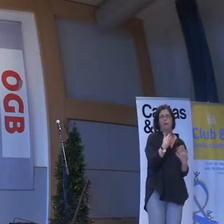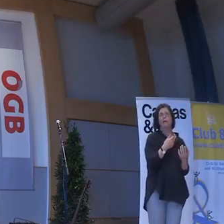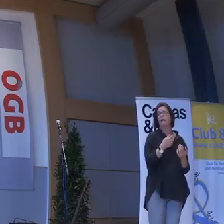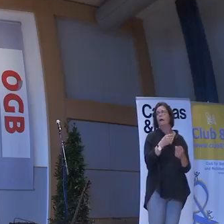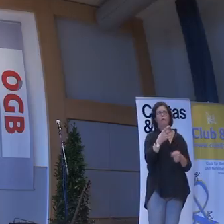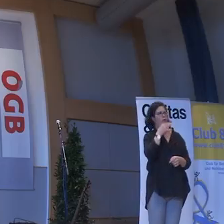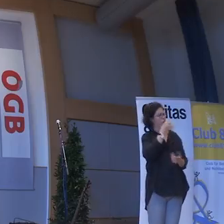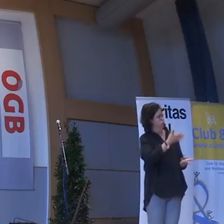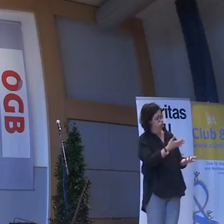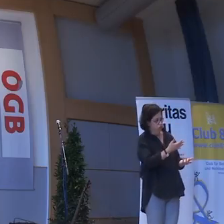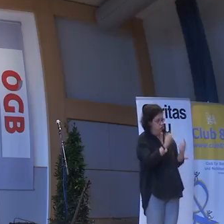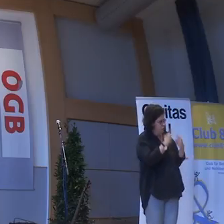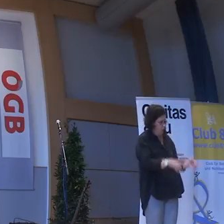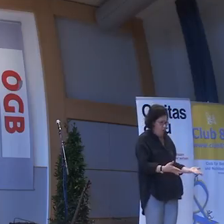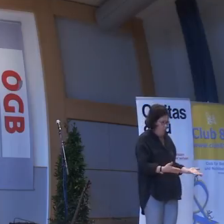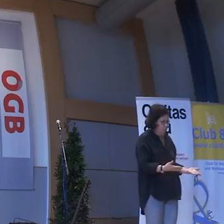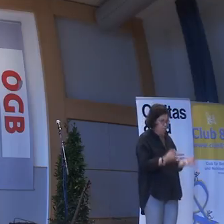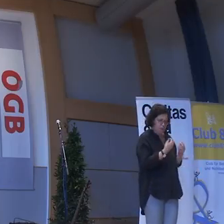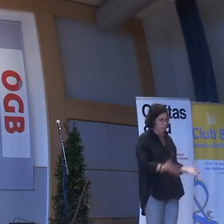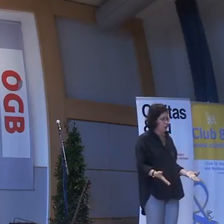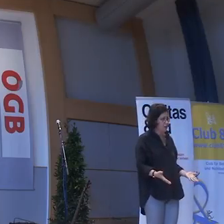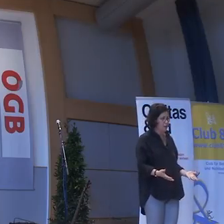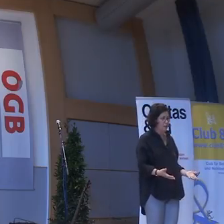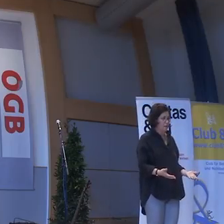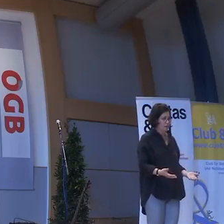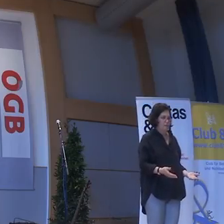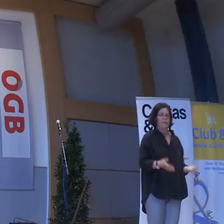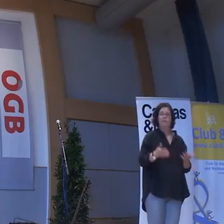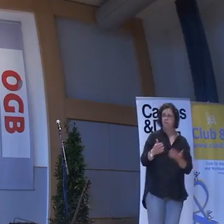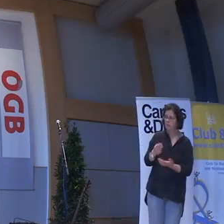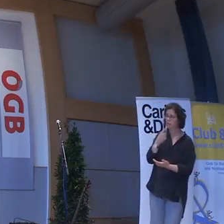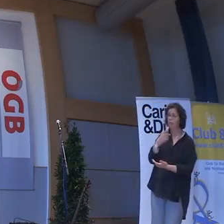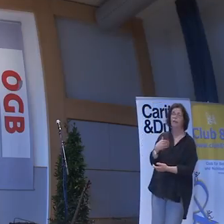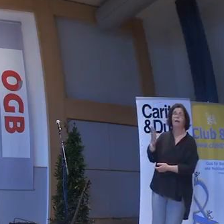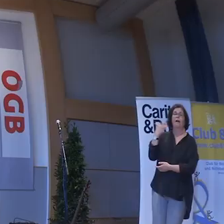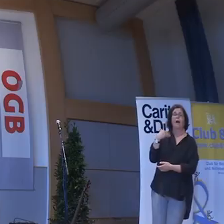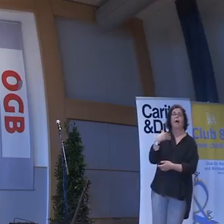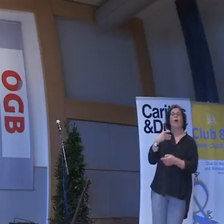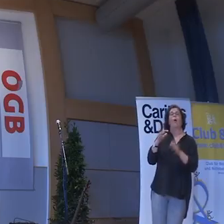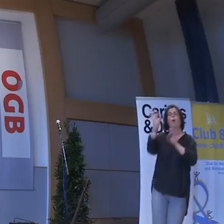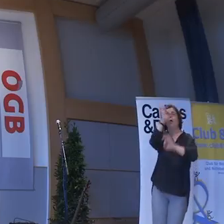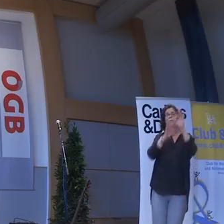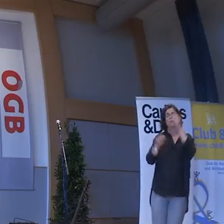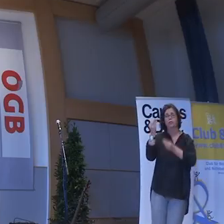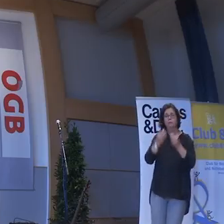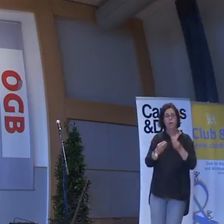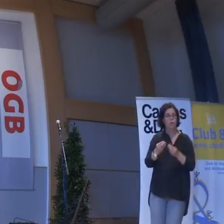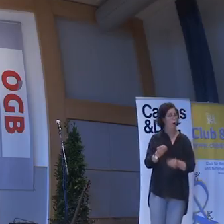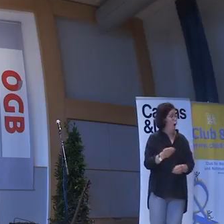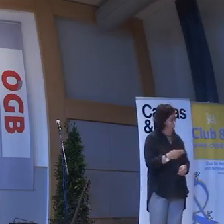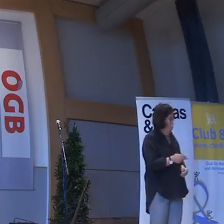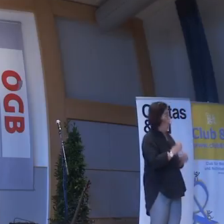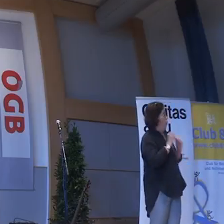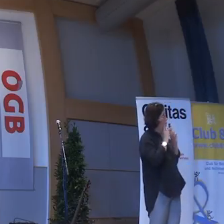Sagt der andere. Was ist denn mit dir passiert? Sagt er. Ich war bei den Paralympics. Sagt der andere.